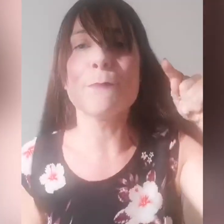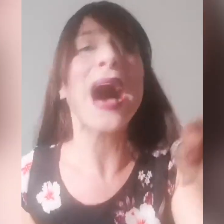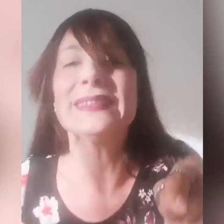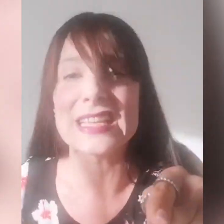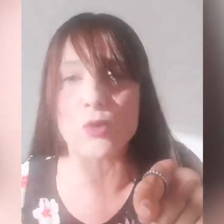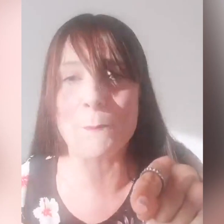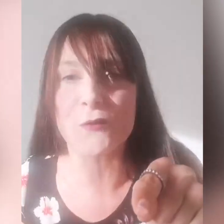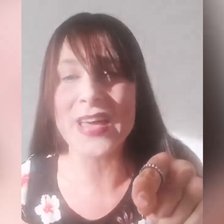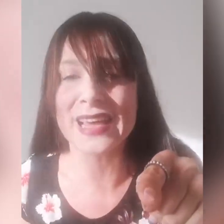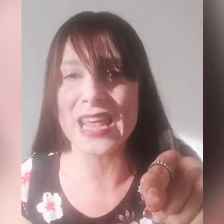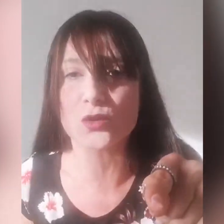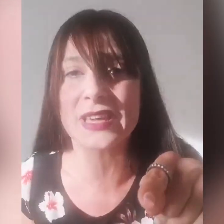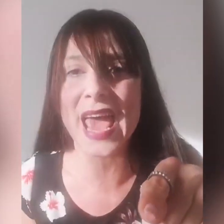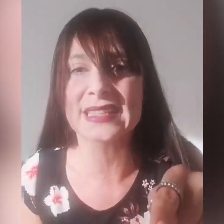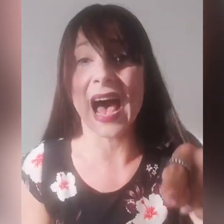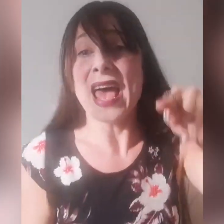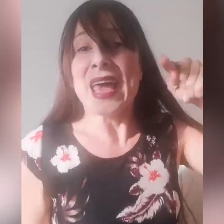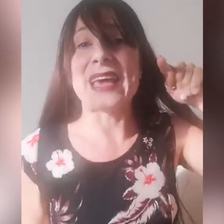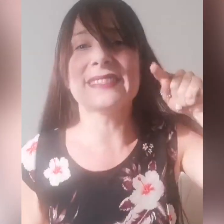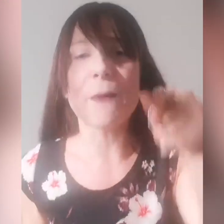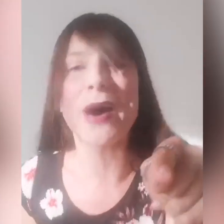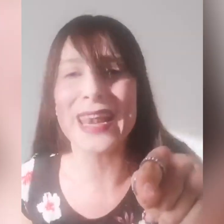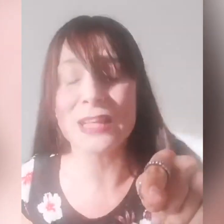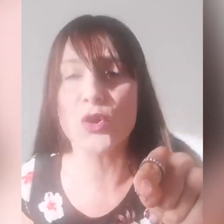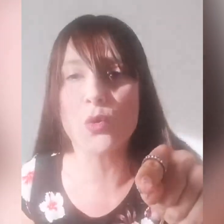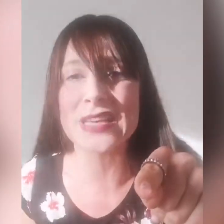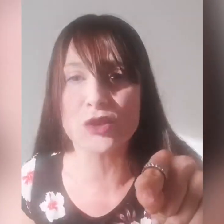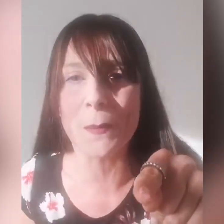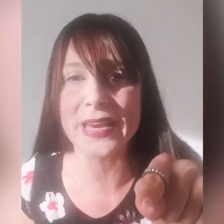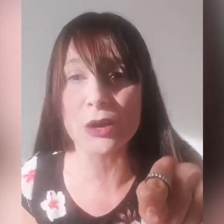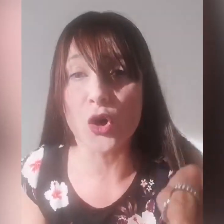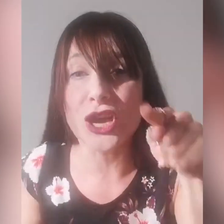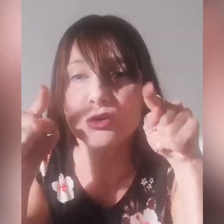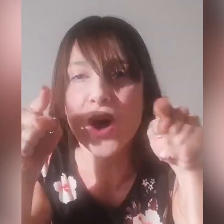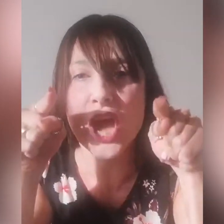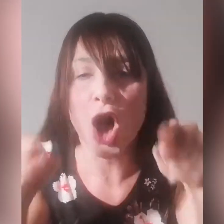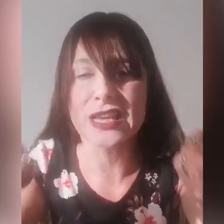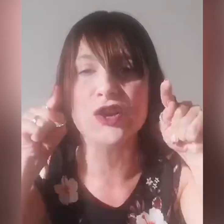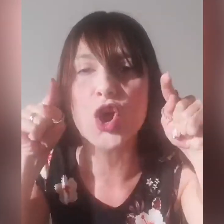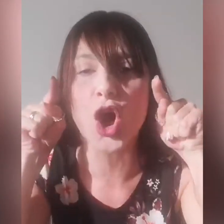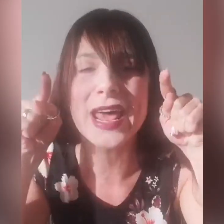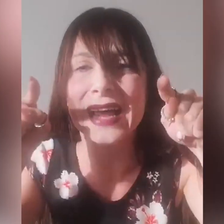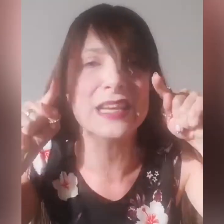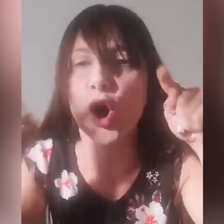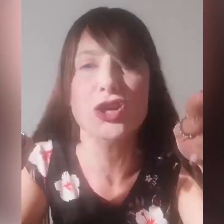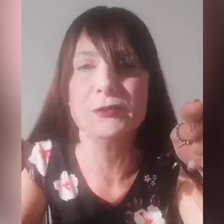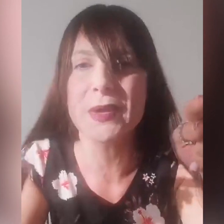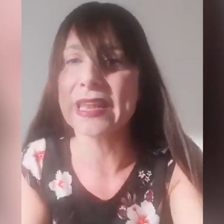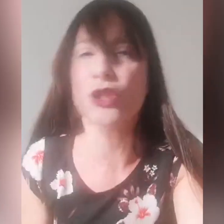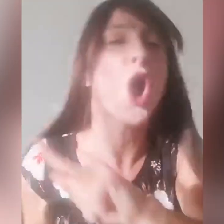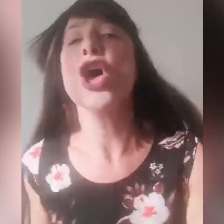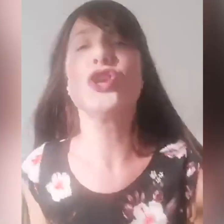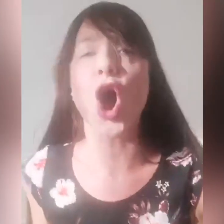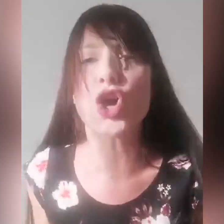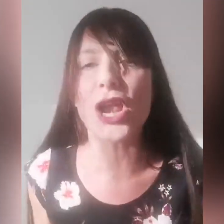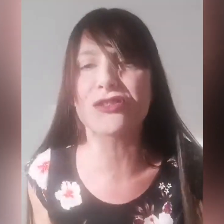manda i suoi profeti alla sua chiesa, che ti ha parlato in questo periodo, i tuoi occhi sono collegati con lo Spirito, non con le